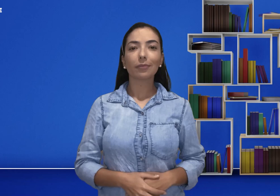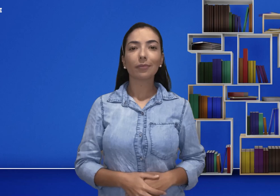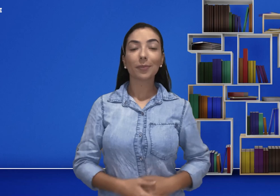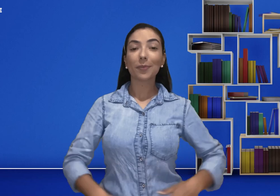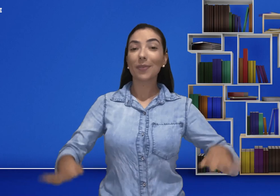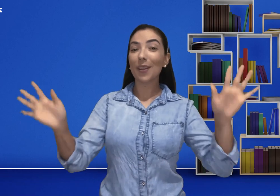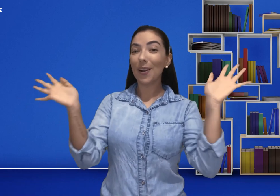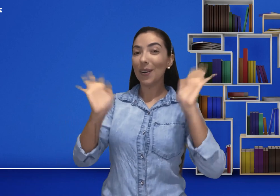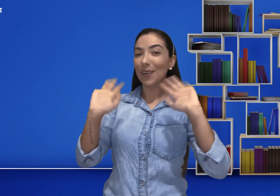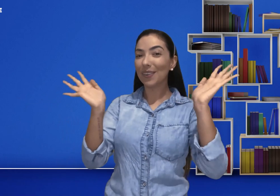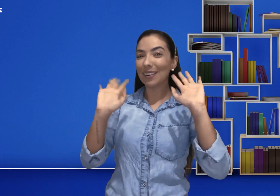Olá, tudo bem?